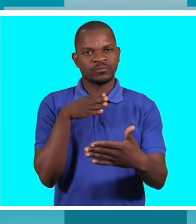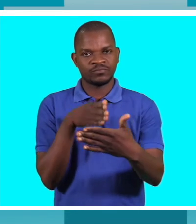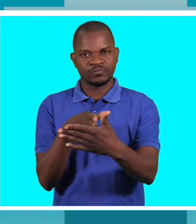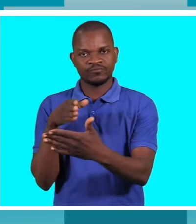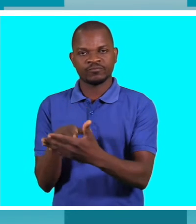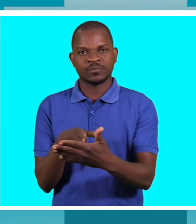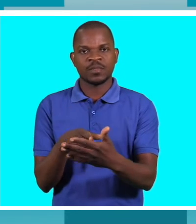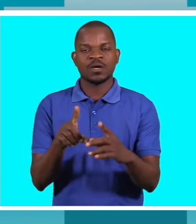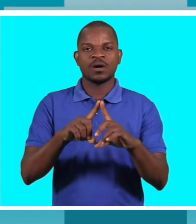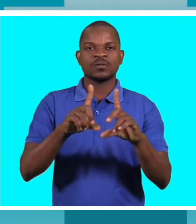ao material,